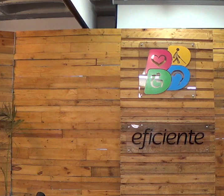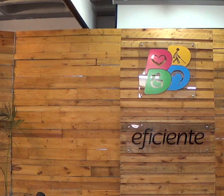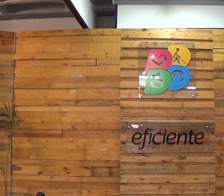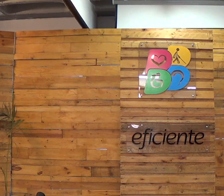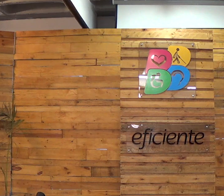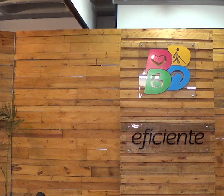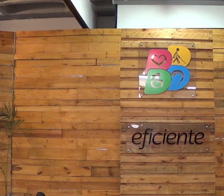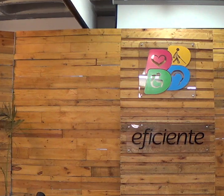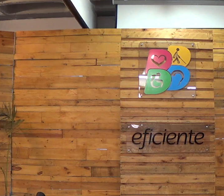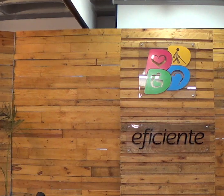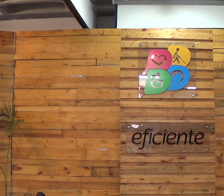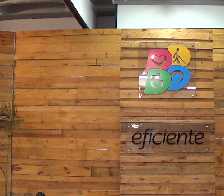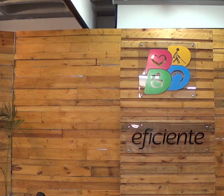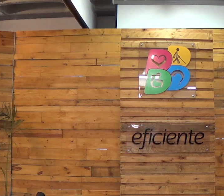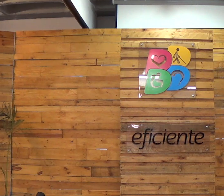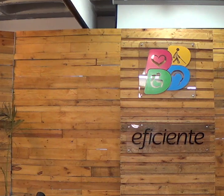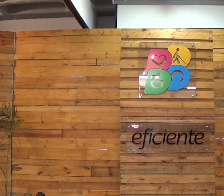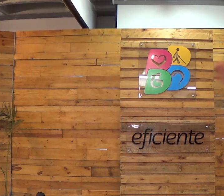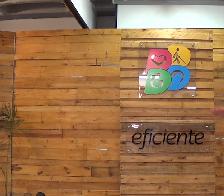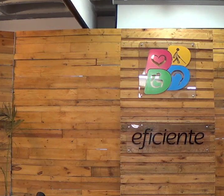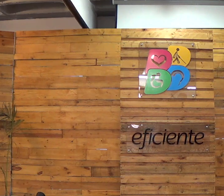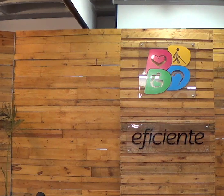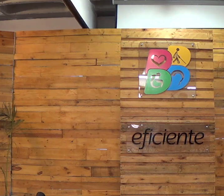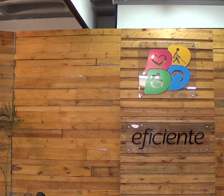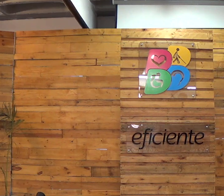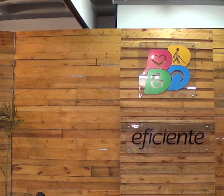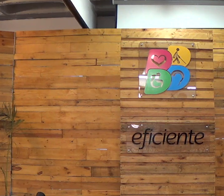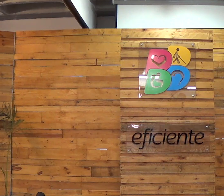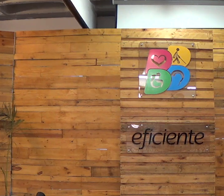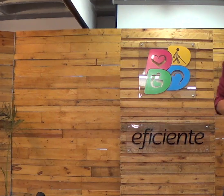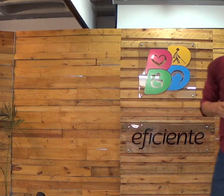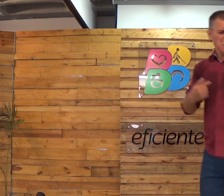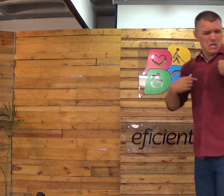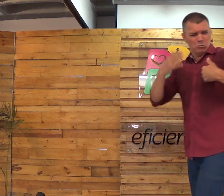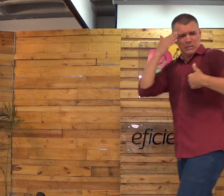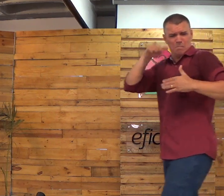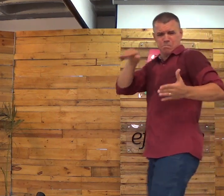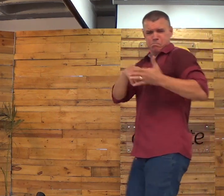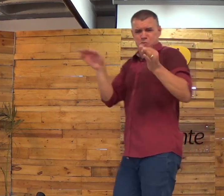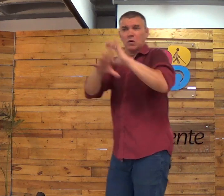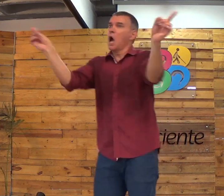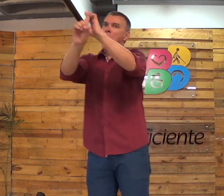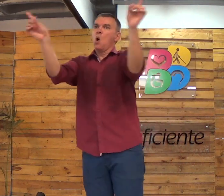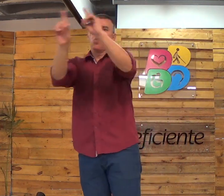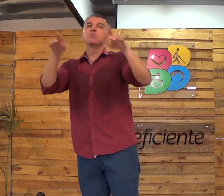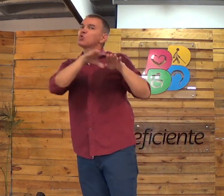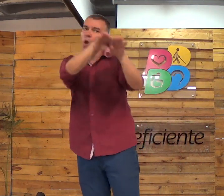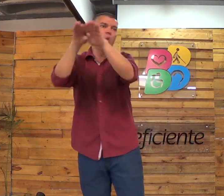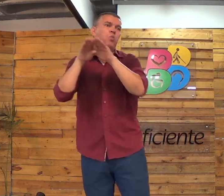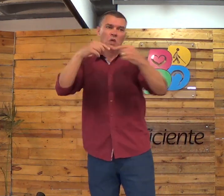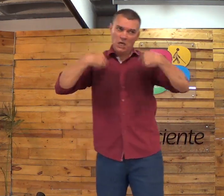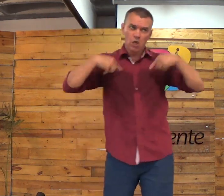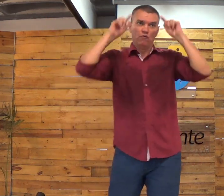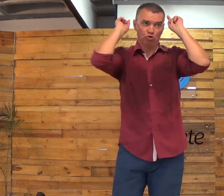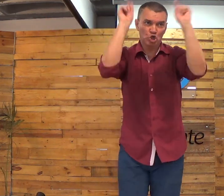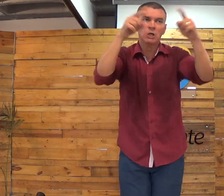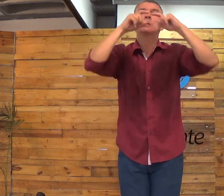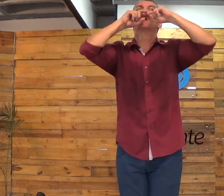importante para elas. Depois de rir, aprender, para Jesus, só isso. Não, porque, pastor, eu já aprendi, me lembro,